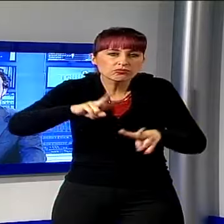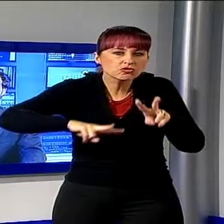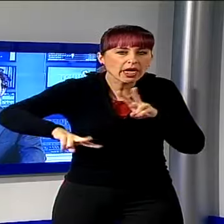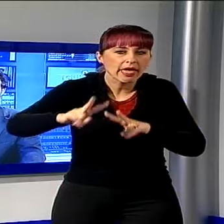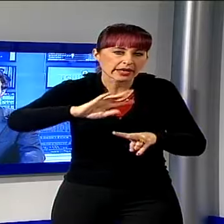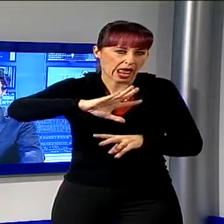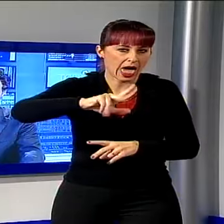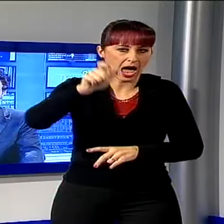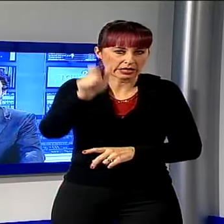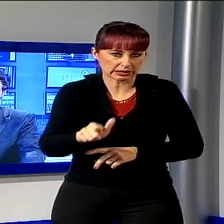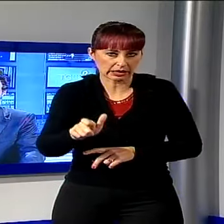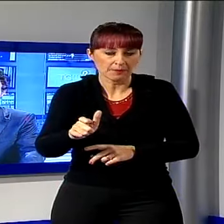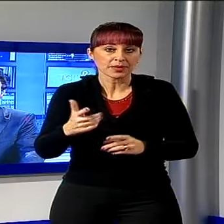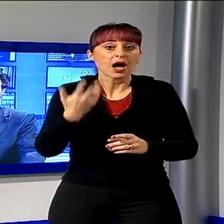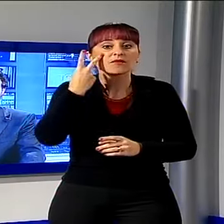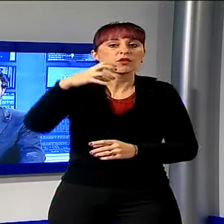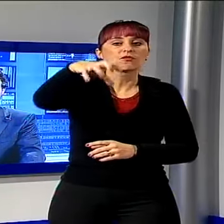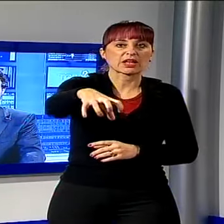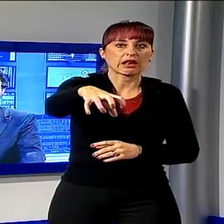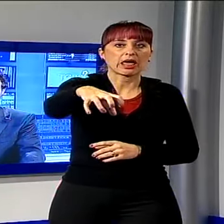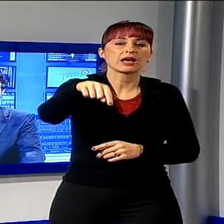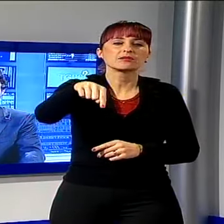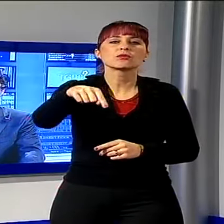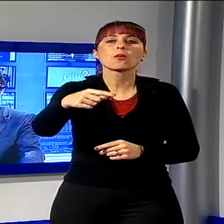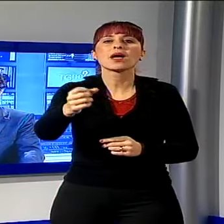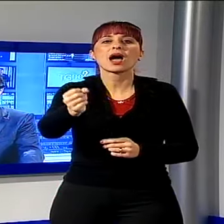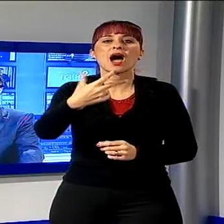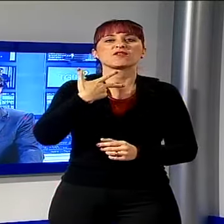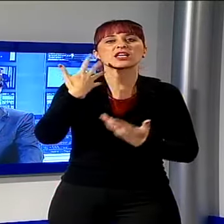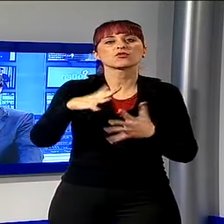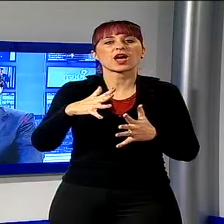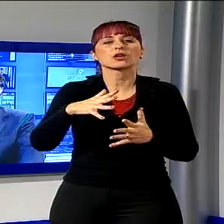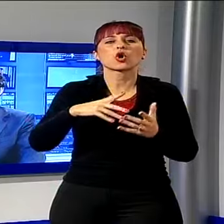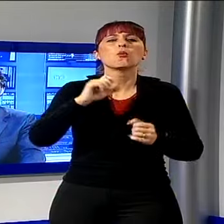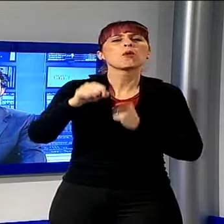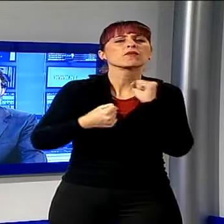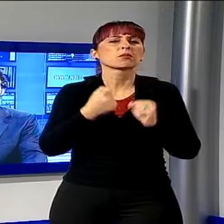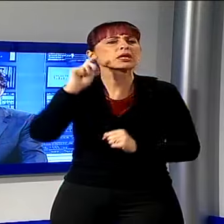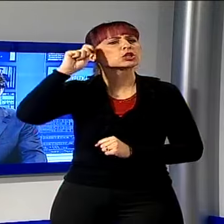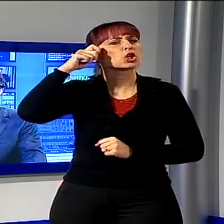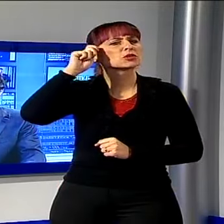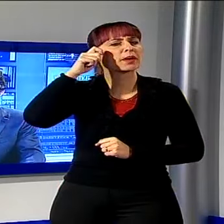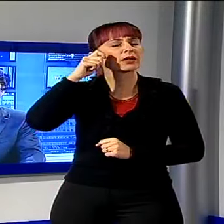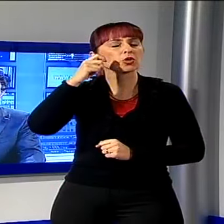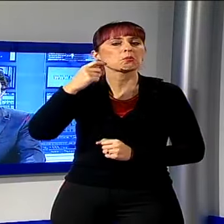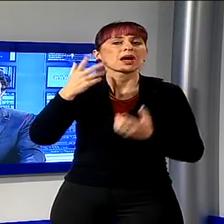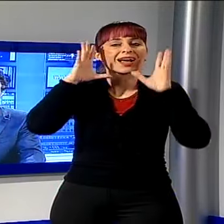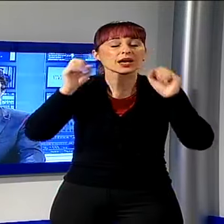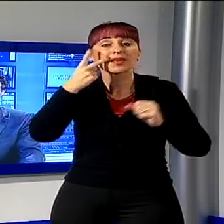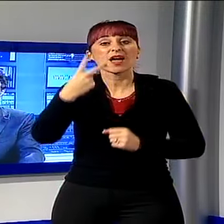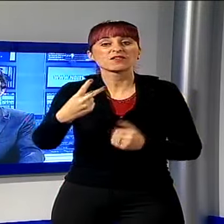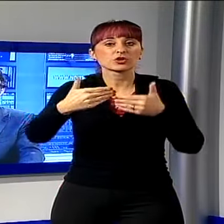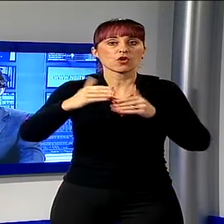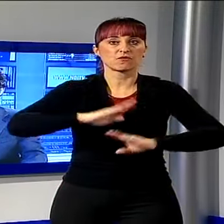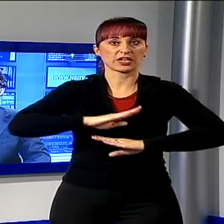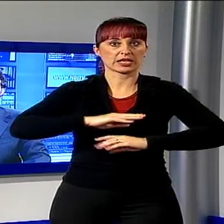in una villa dove erano stati segnalati movimenti sospetti. I carabinieri hanno notato una finestra rotta e